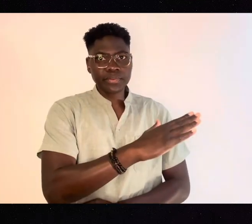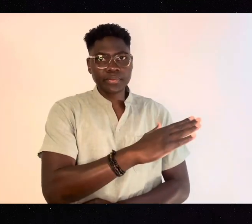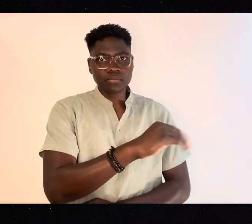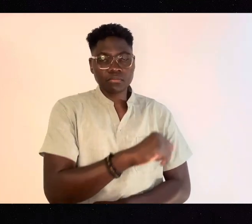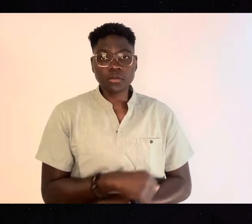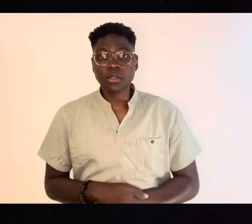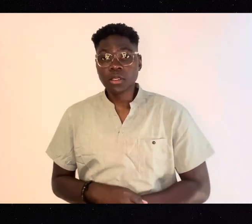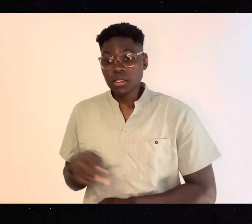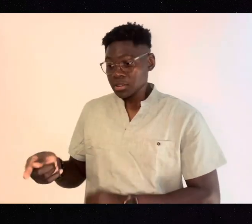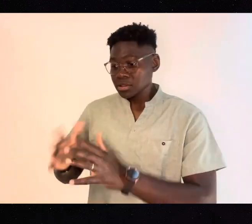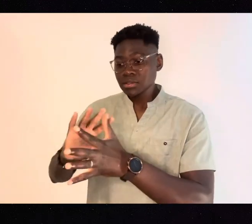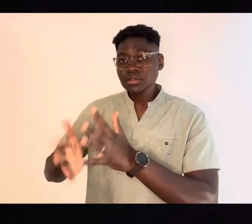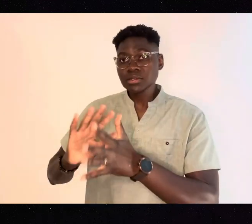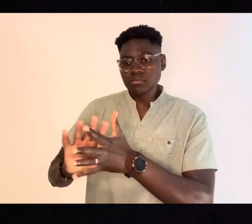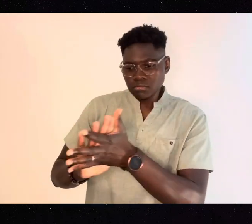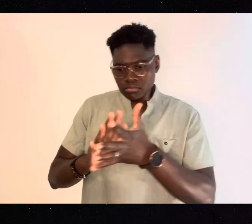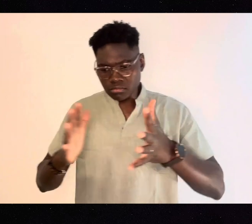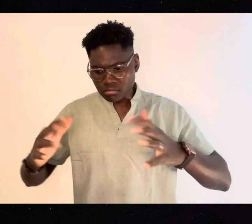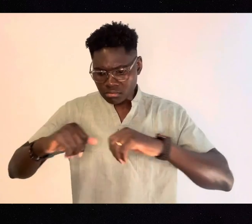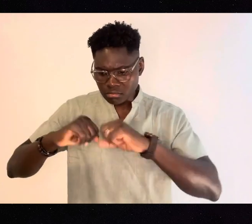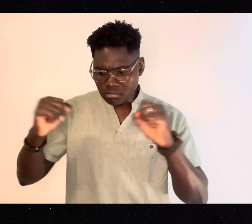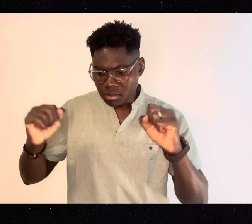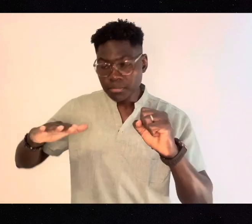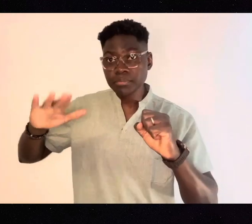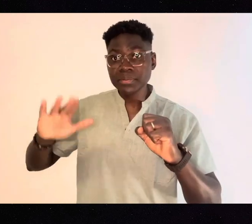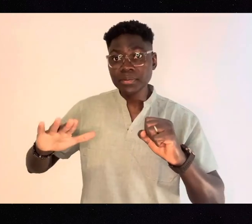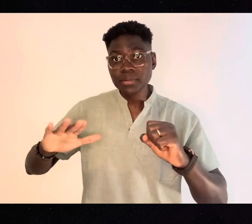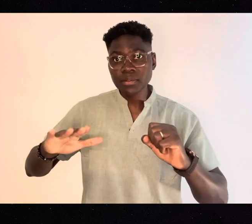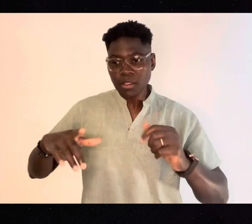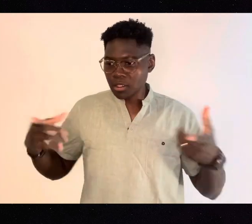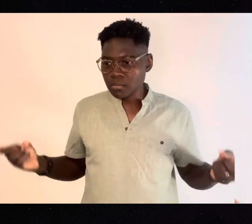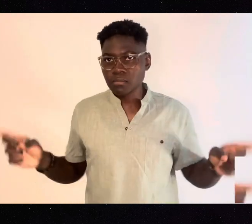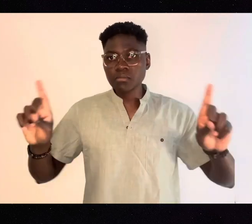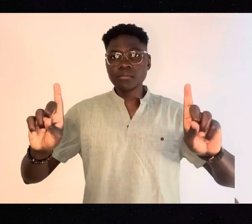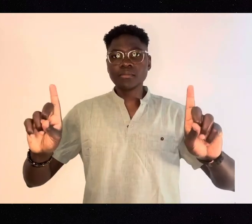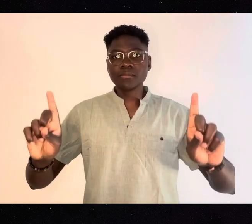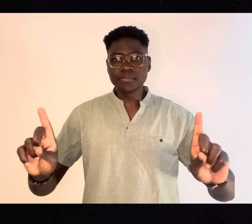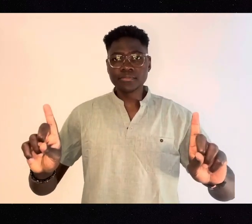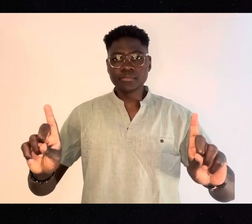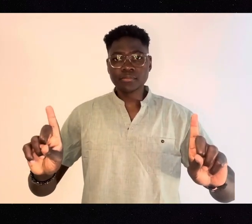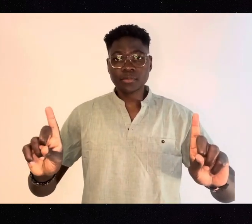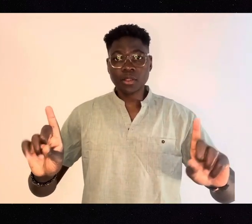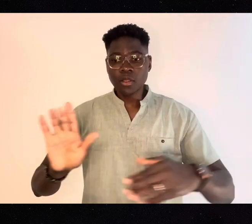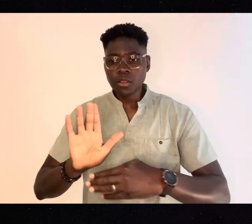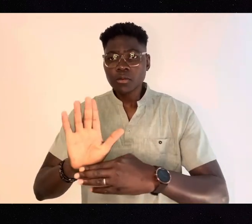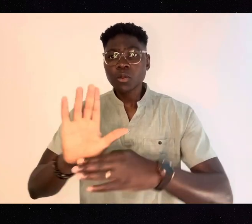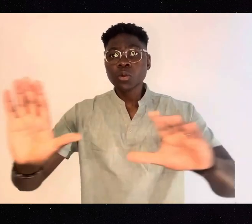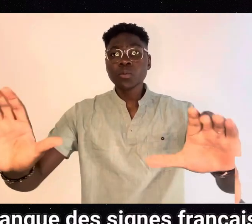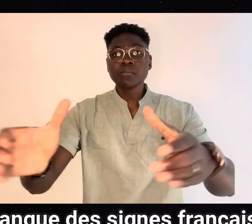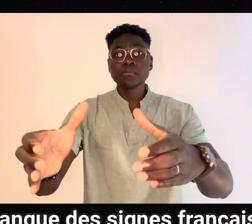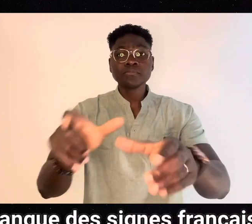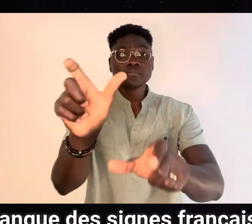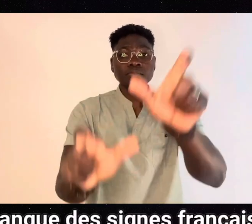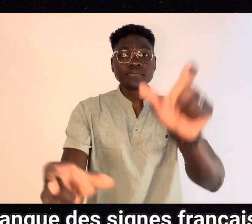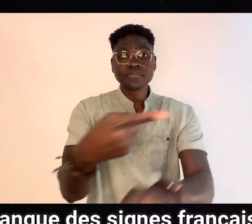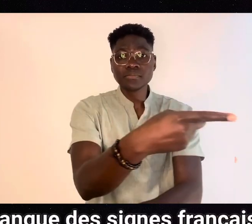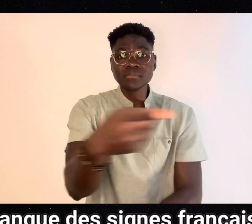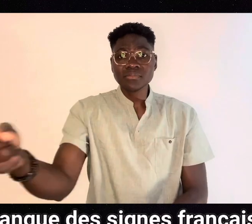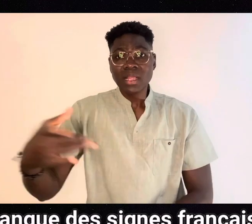français écrit dont l'expertise vient de ENF et en langue des signes